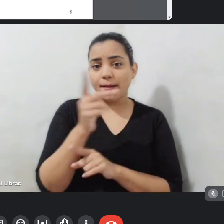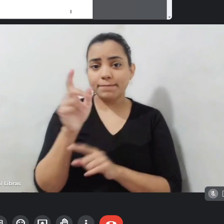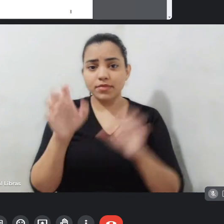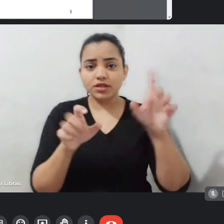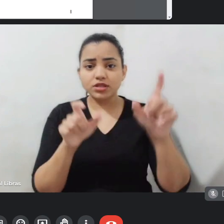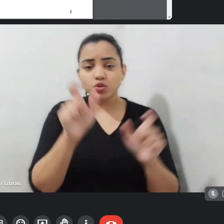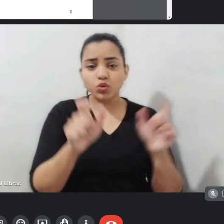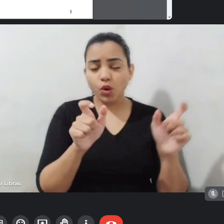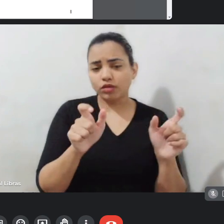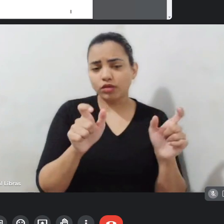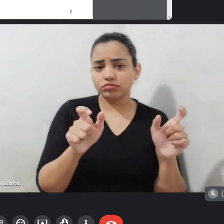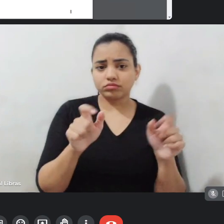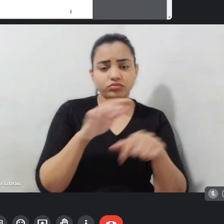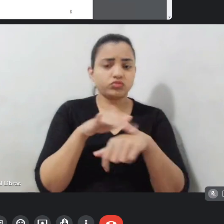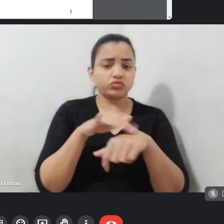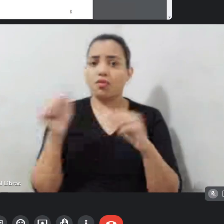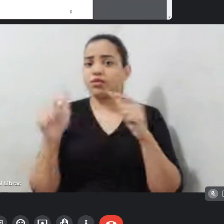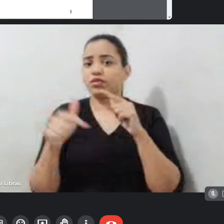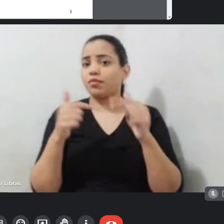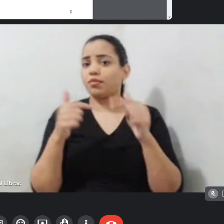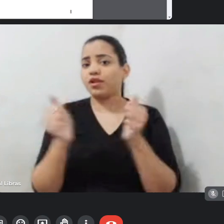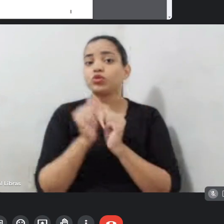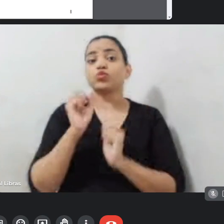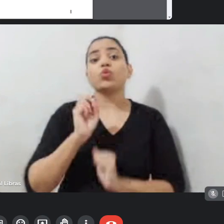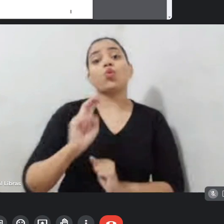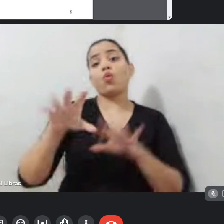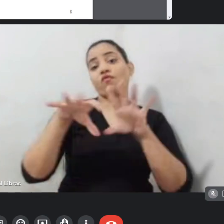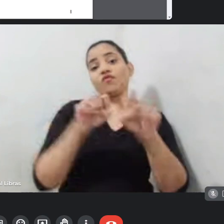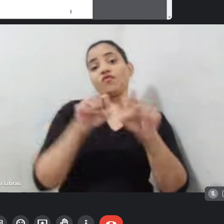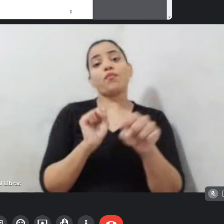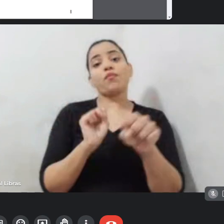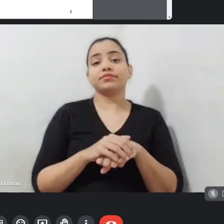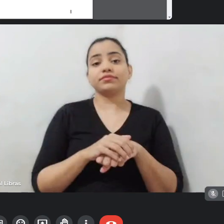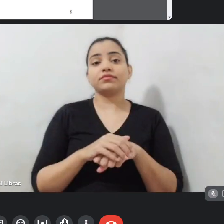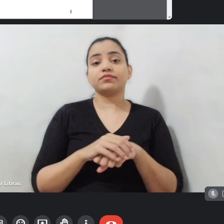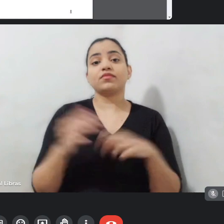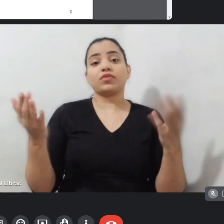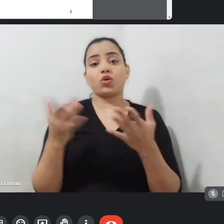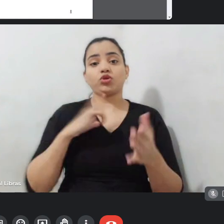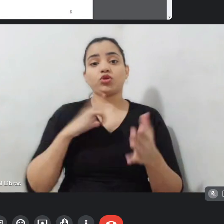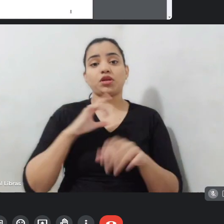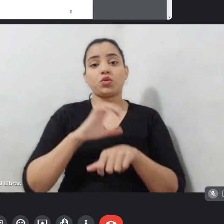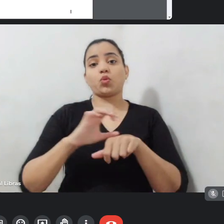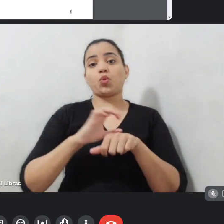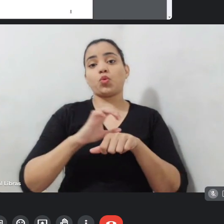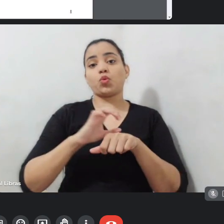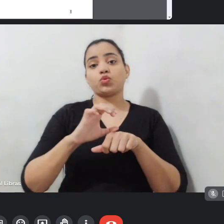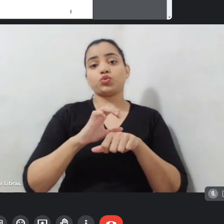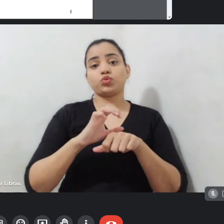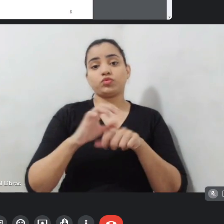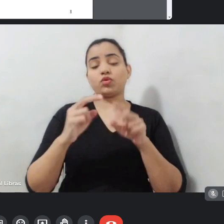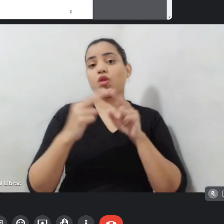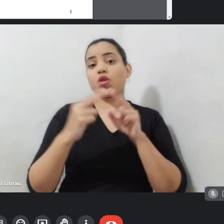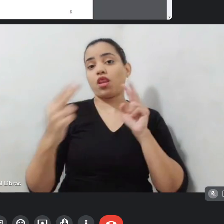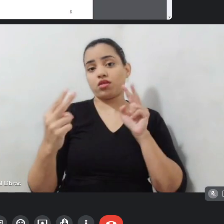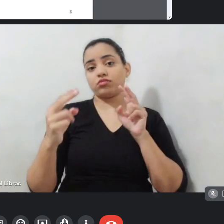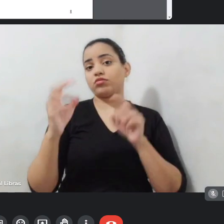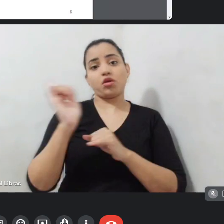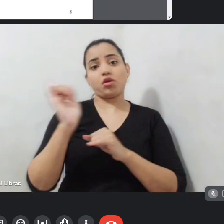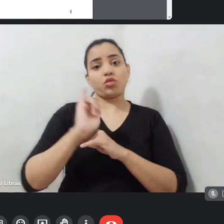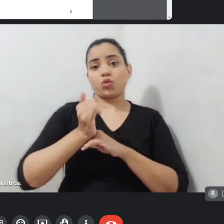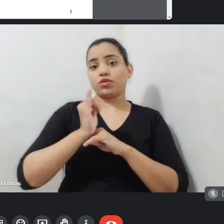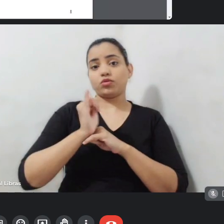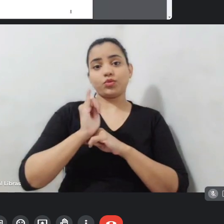existem vários cursos, inclusive online, no YouTube, vocês podem ir lá e procurar, né? Como escrever um roteiro,